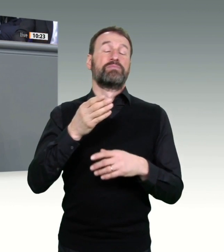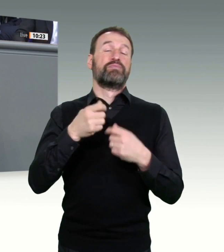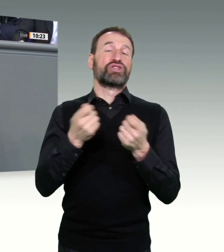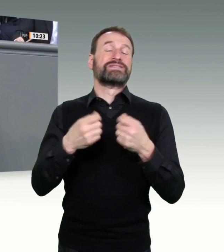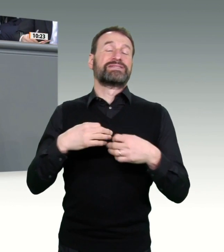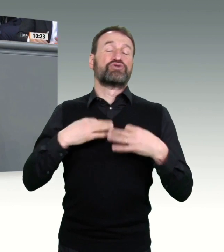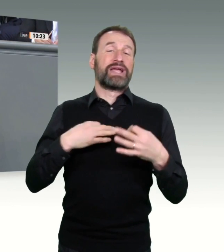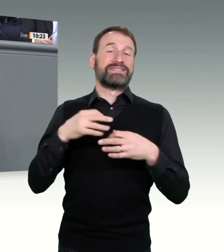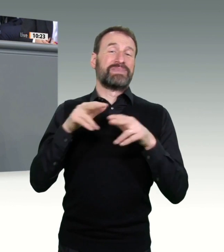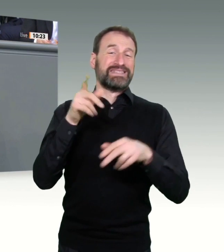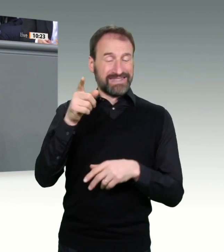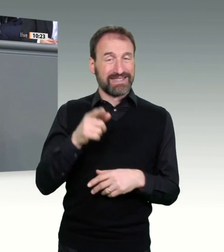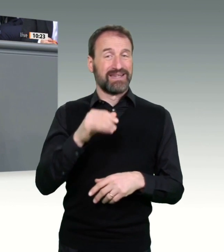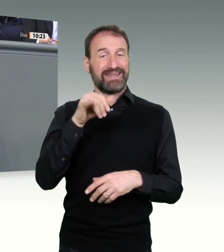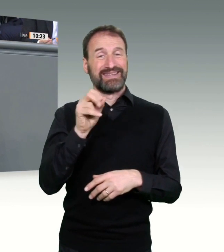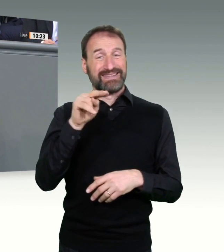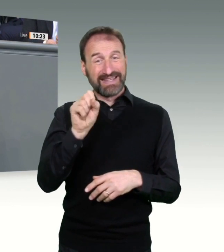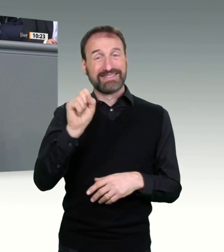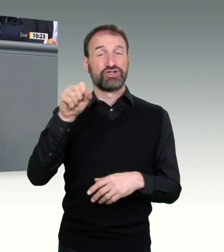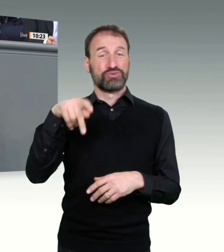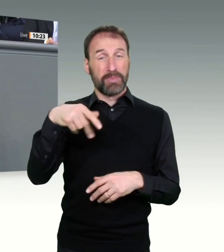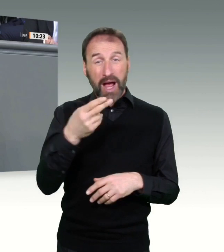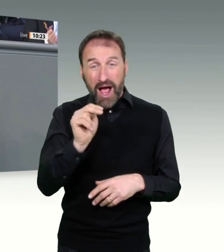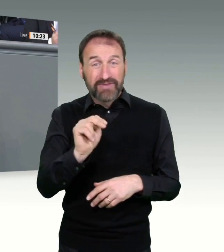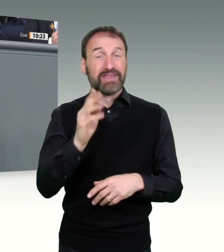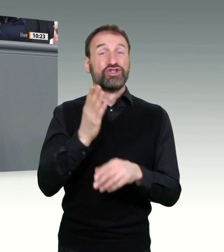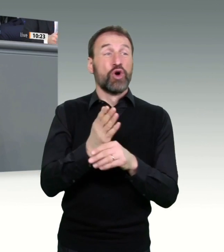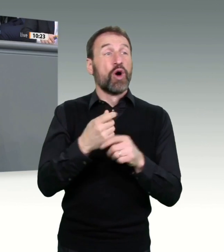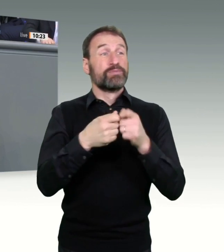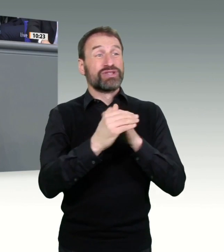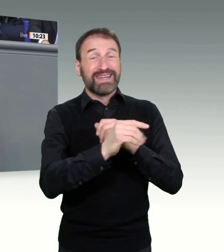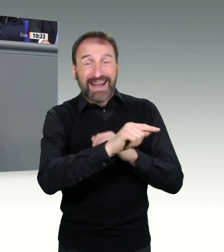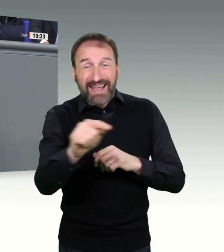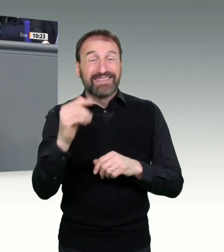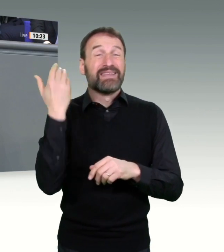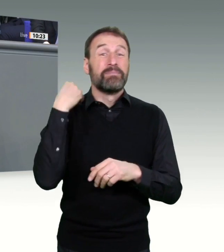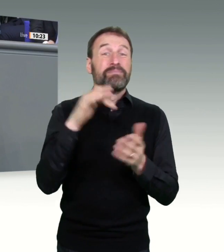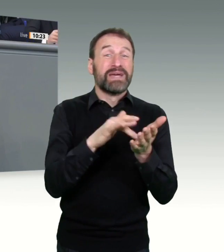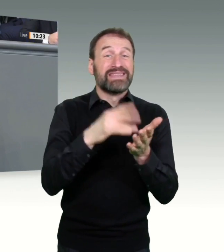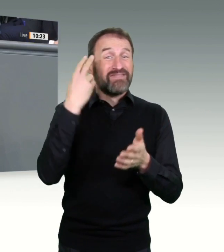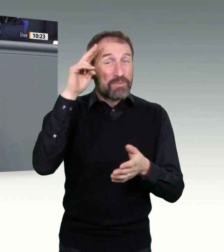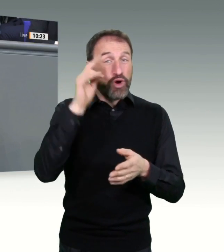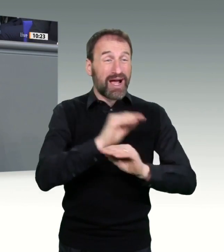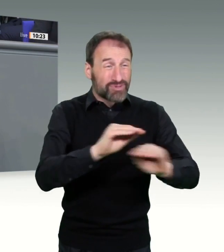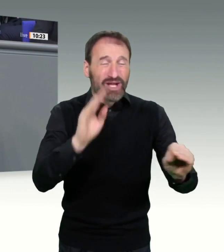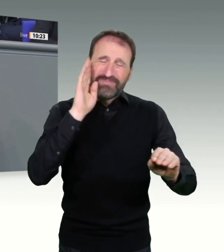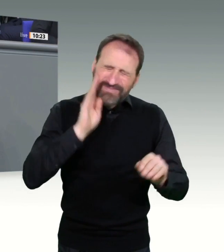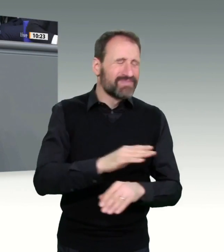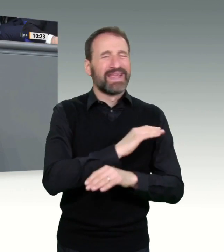Februar, alle AstraZeneca-Impfdosen so schnell wie möglich für Erstimpfungen auszukehren. In Schleswig